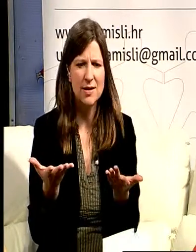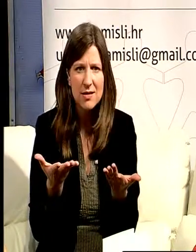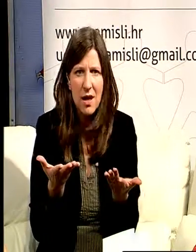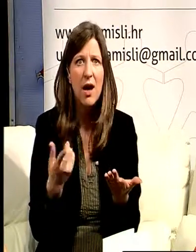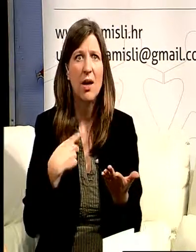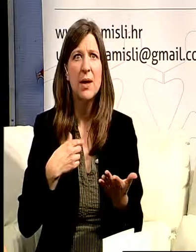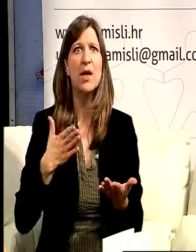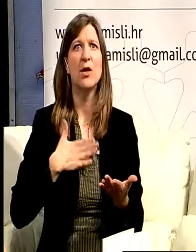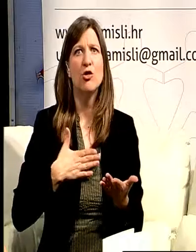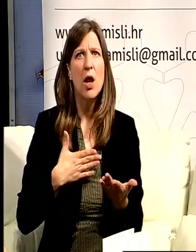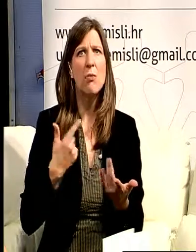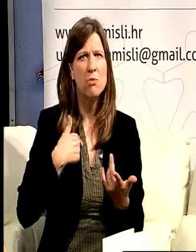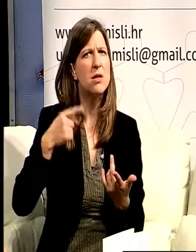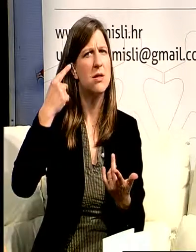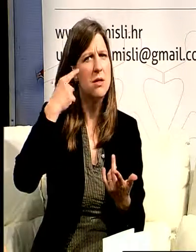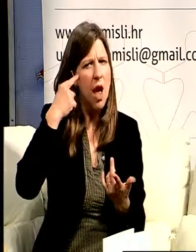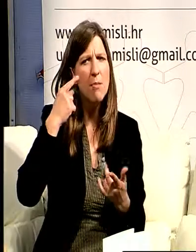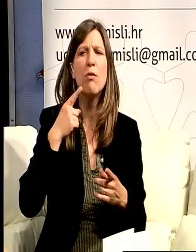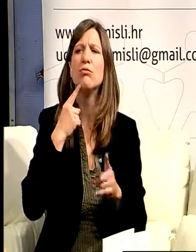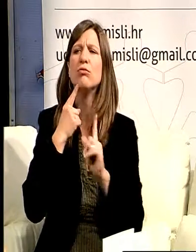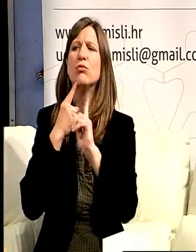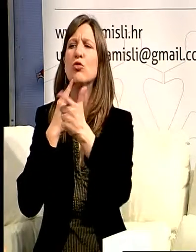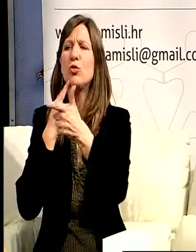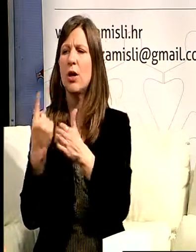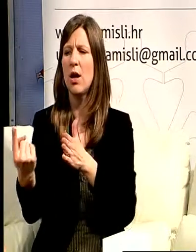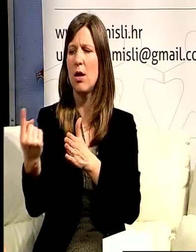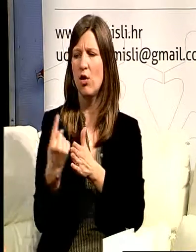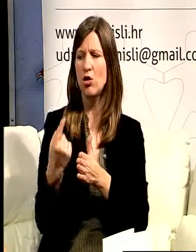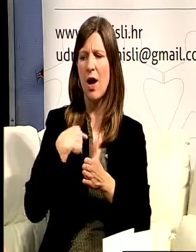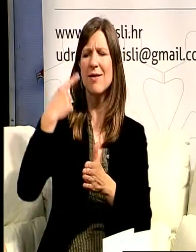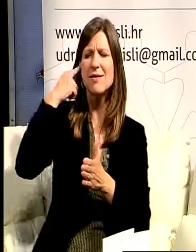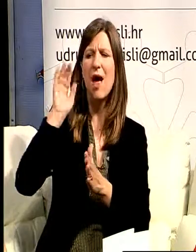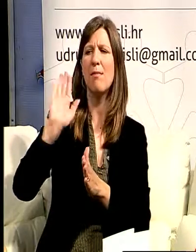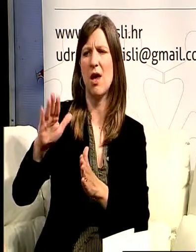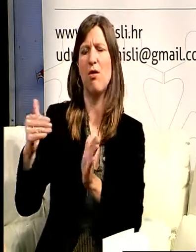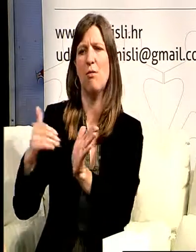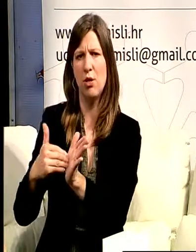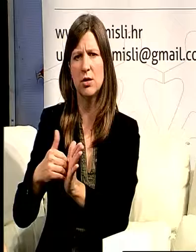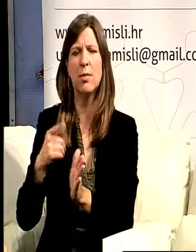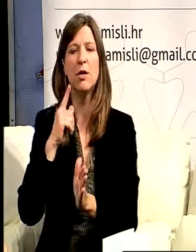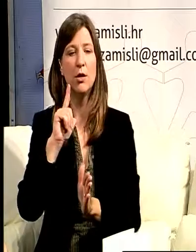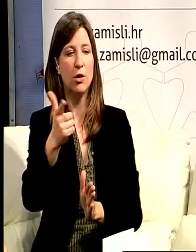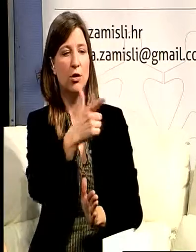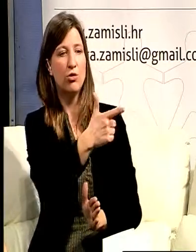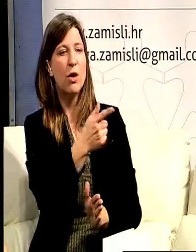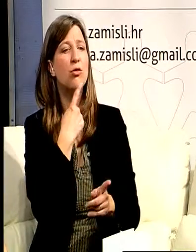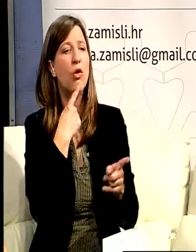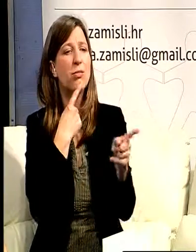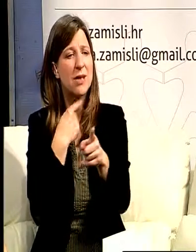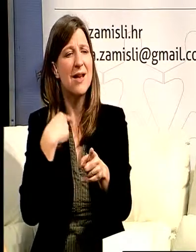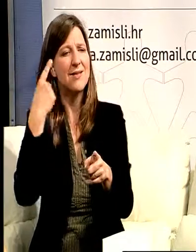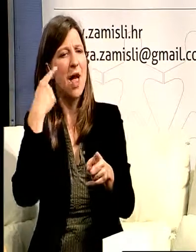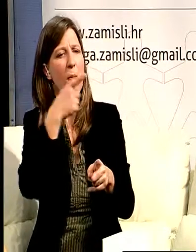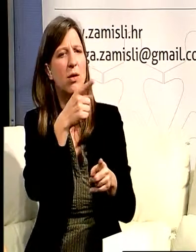razumijemo ostale studente bili oni s invaliditetom ili bez ali i mlade koji traže određenu informaciju i jednostavno